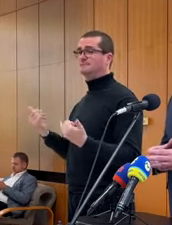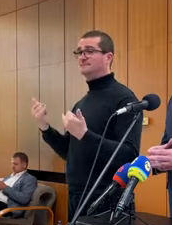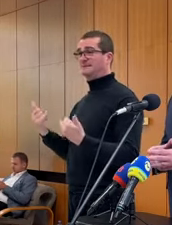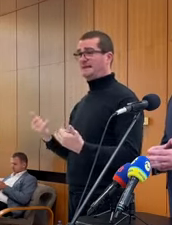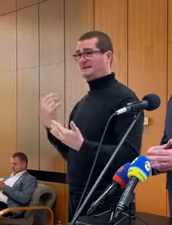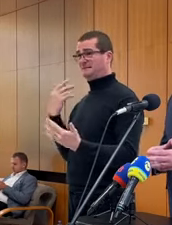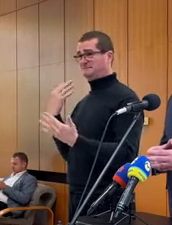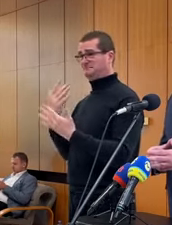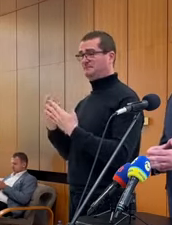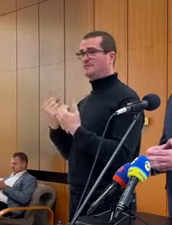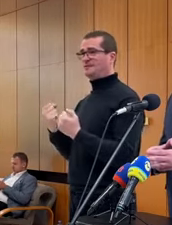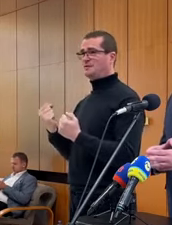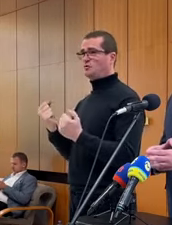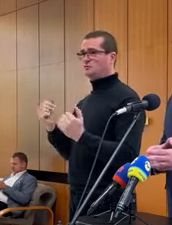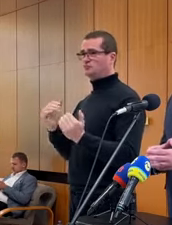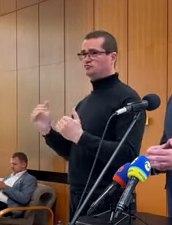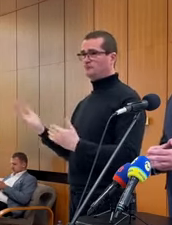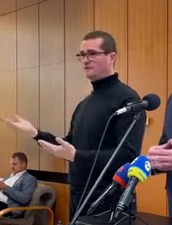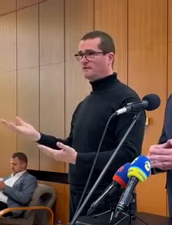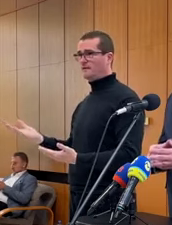v týchto úplne úplneho nedodržiava